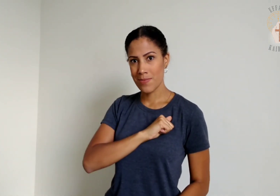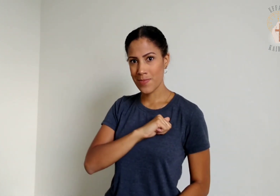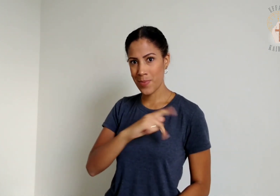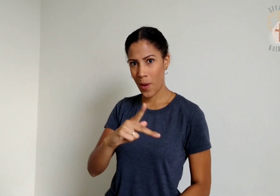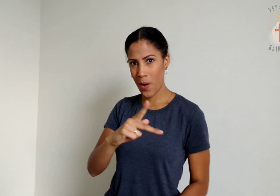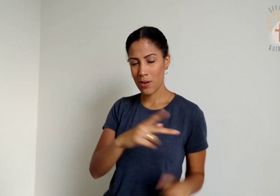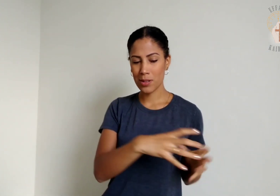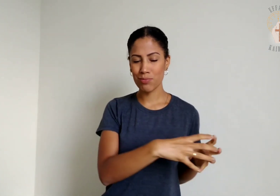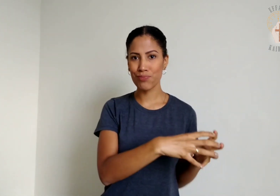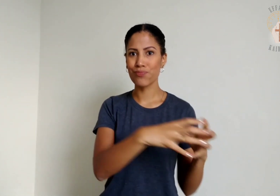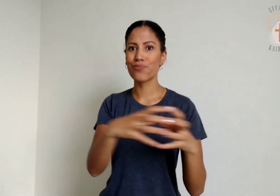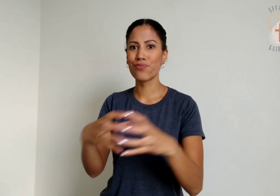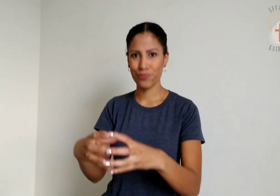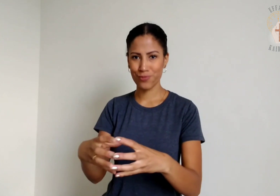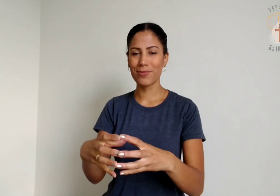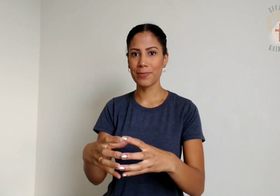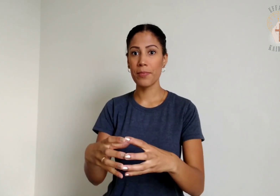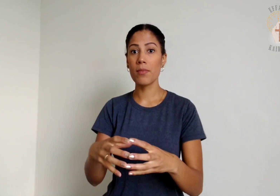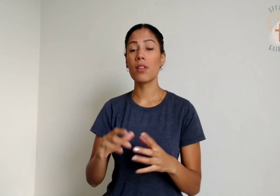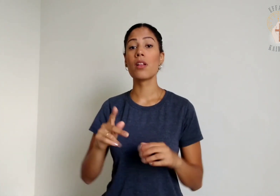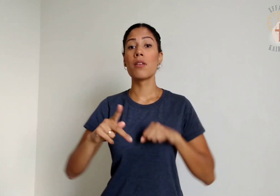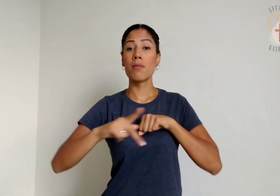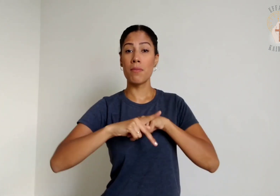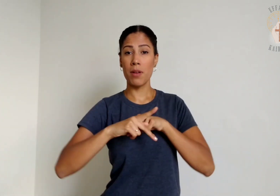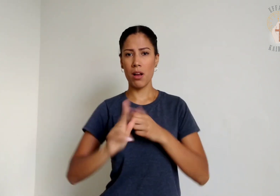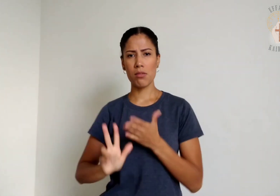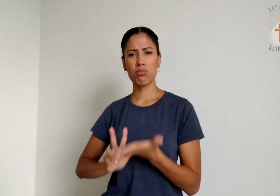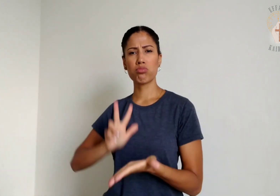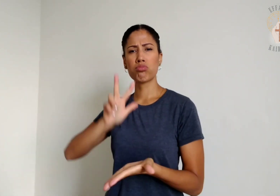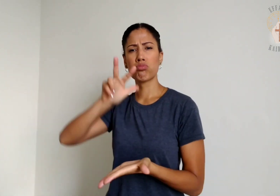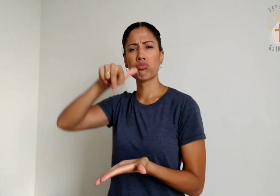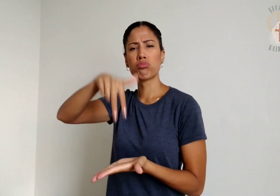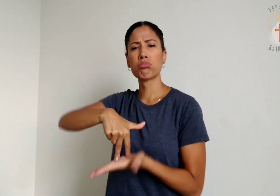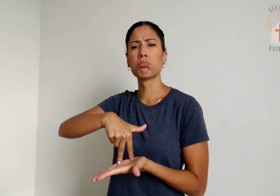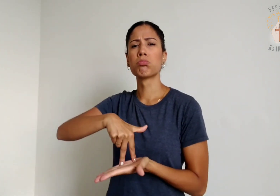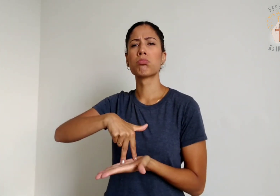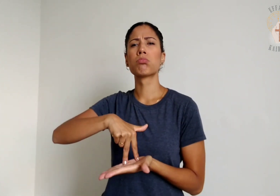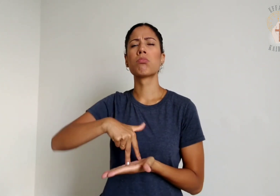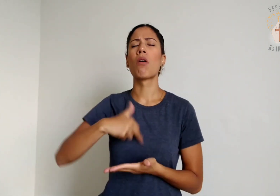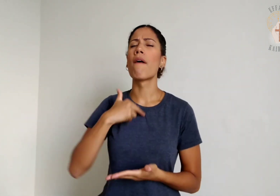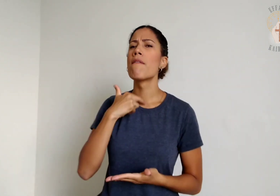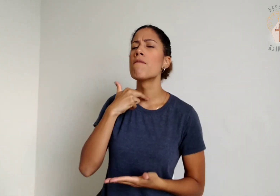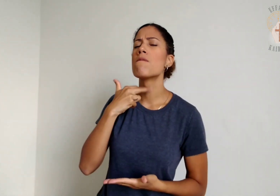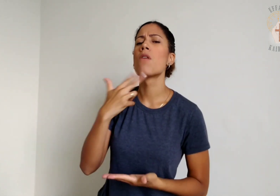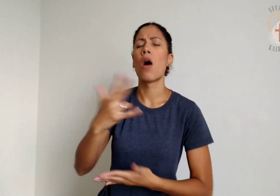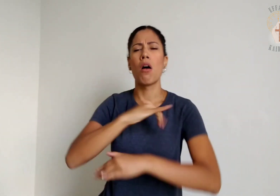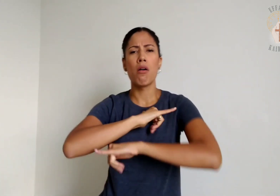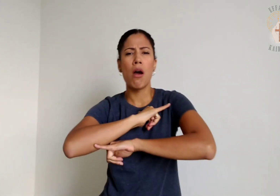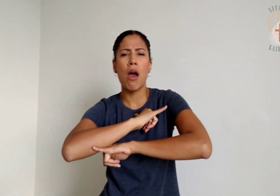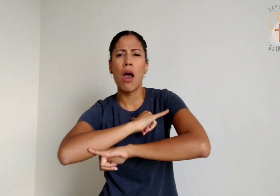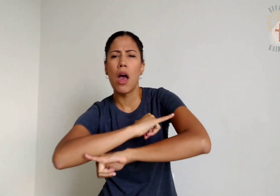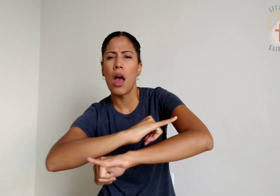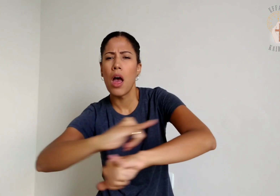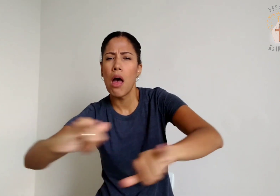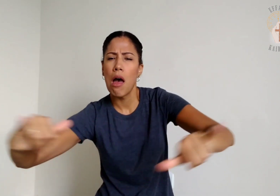junto com os onze apóstolos, levantou a voz e falou à multidão.